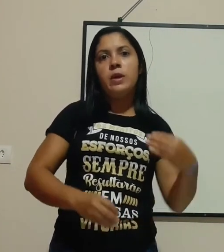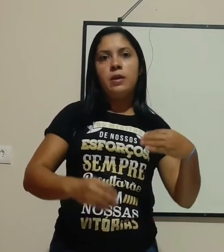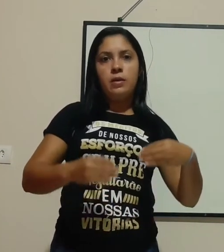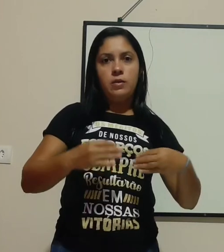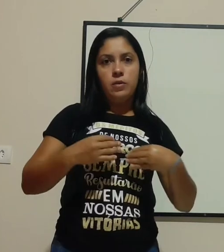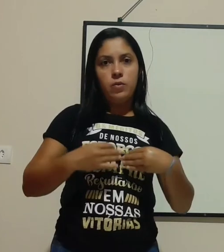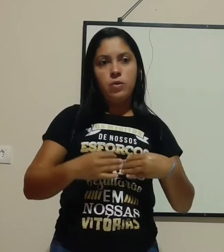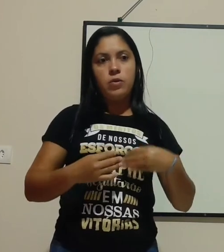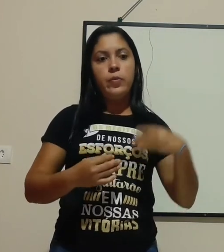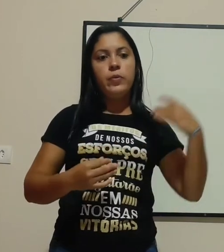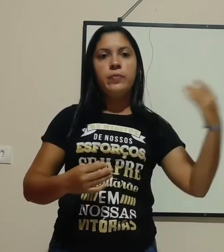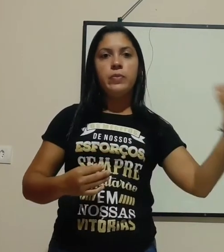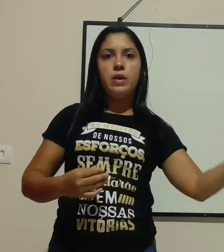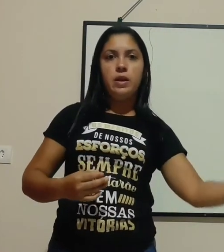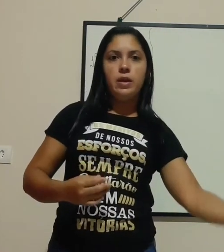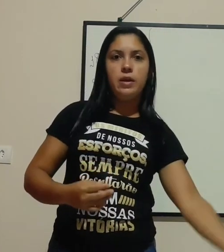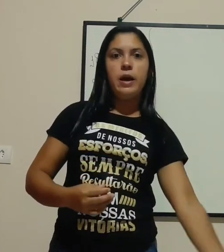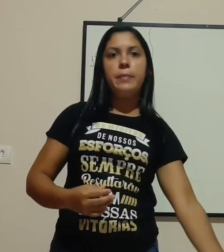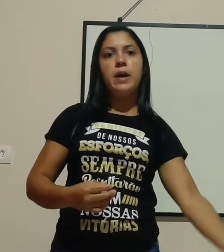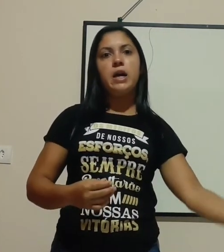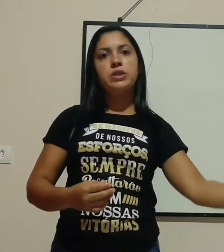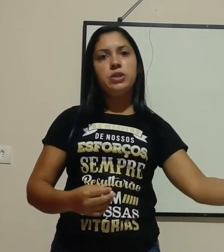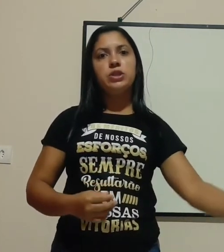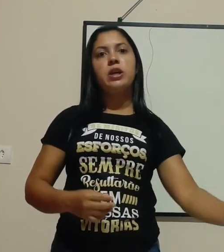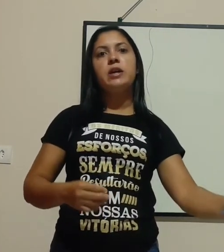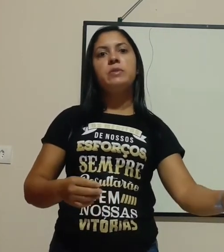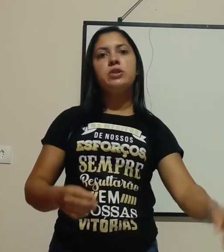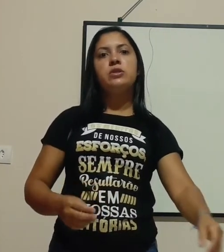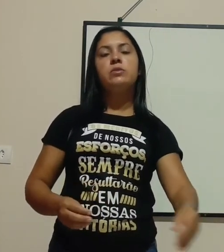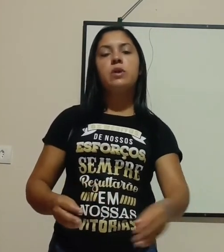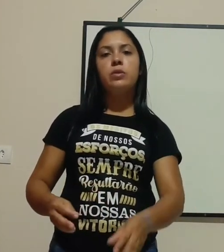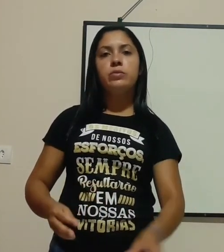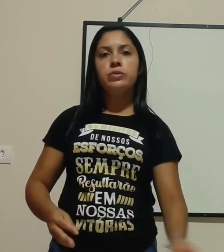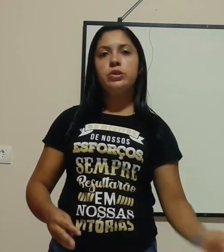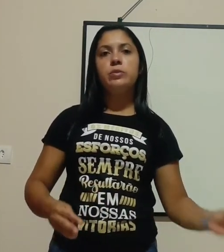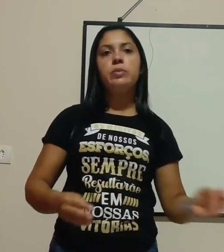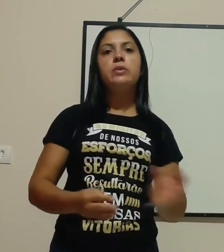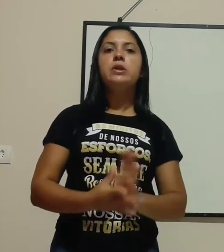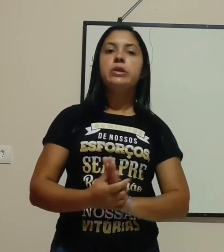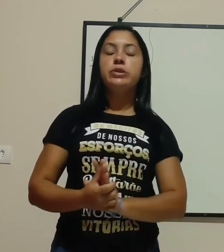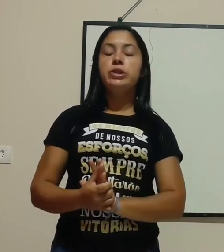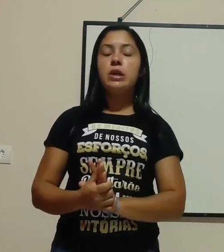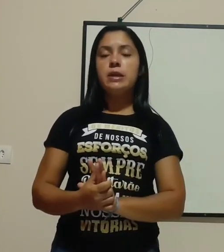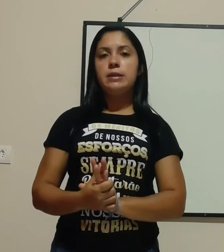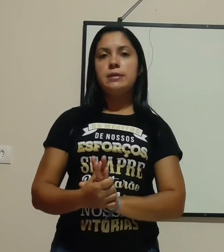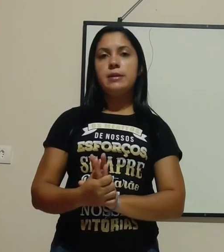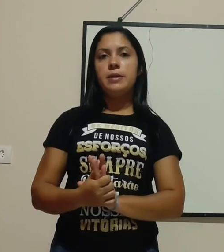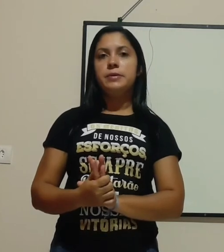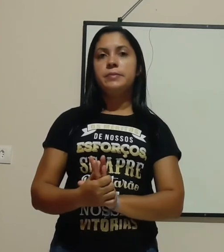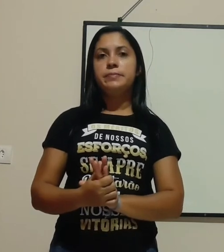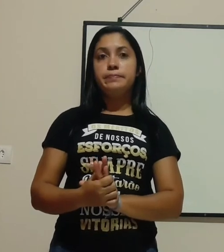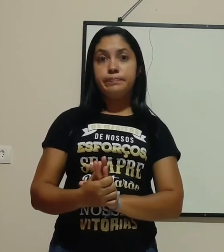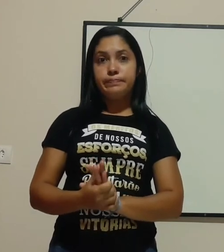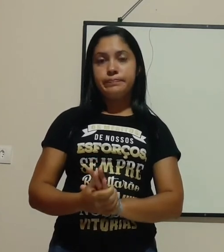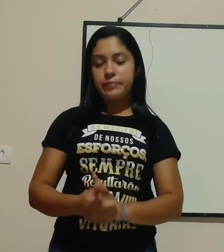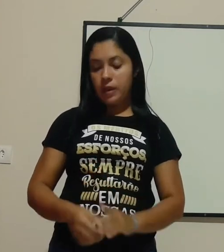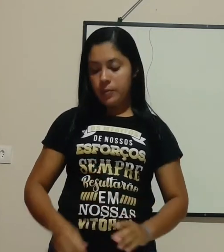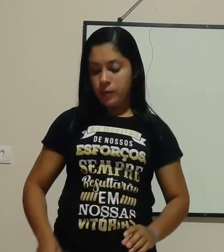entre o corpo e a parte que está emitindo algum tipo de eletricidade. Tá bom?